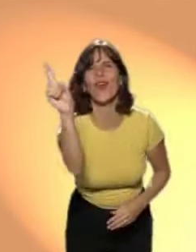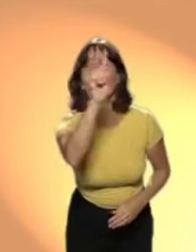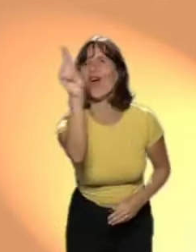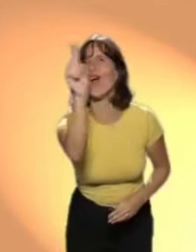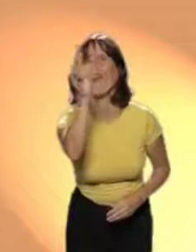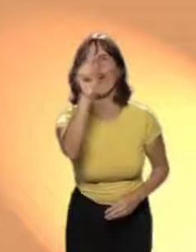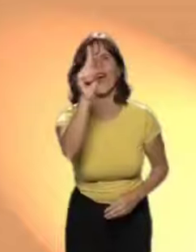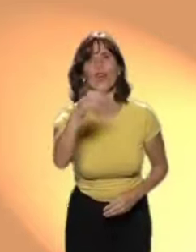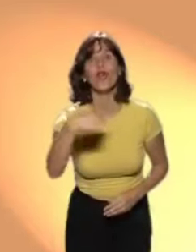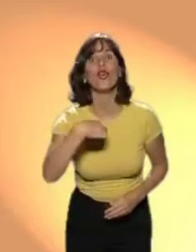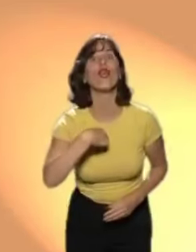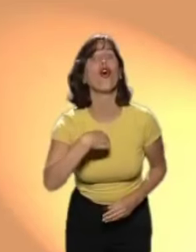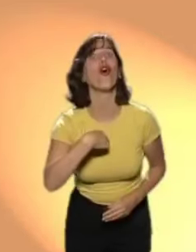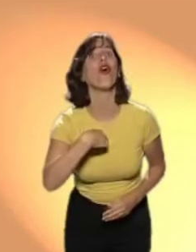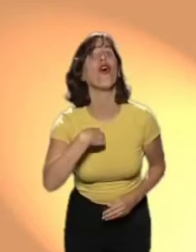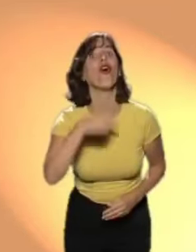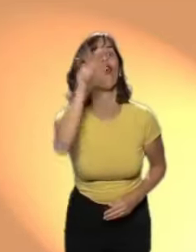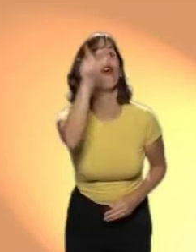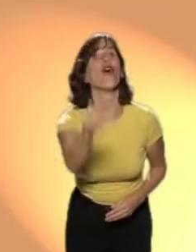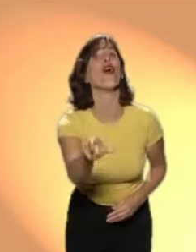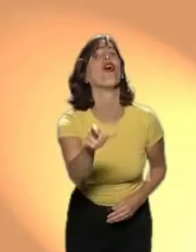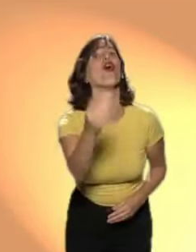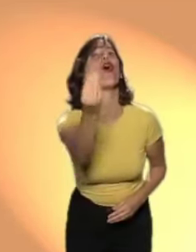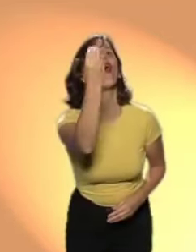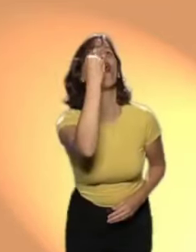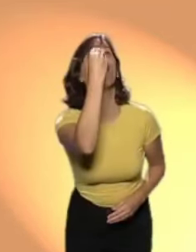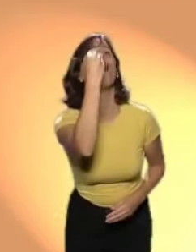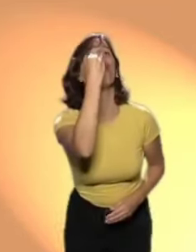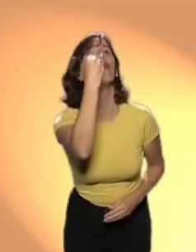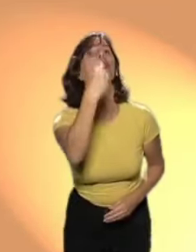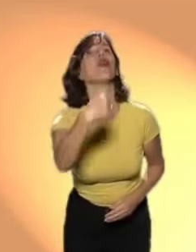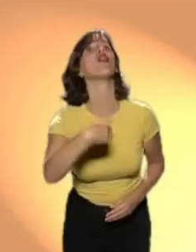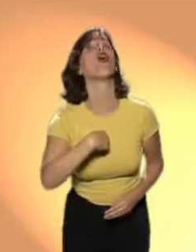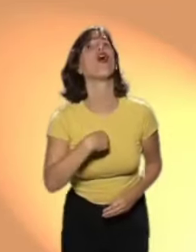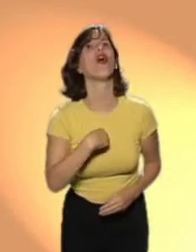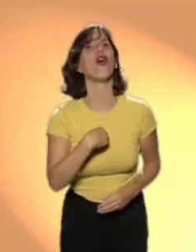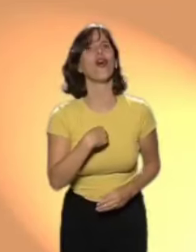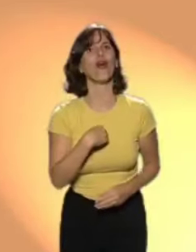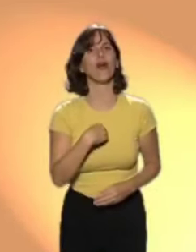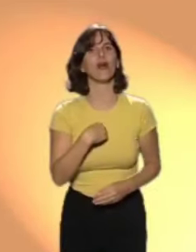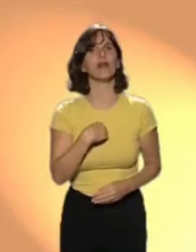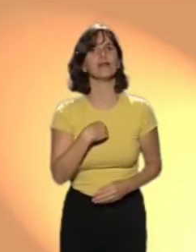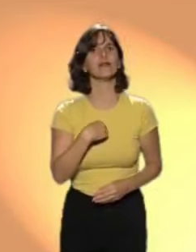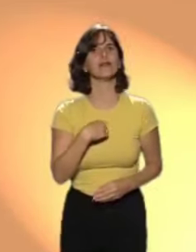¿Pensabais que os ibais a comer mi casa? Pues no. Yo te voy a comer a ti, niño.